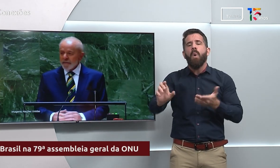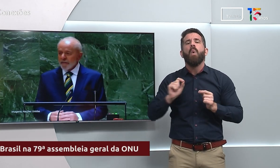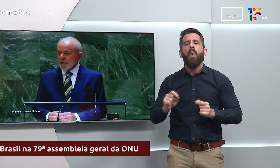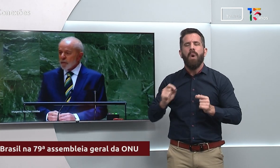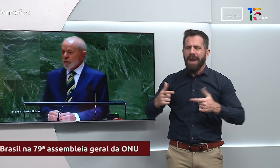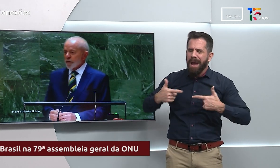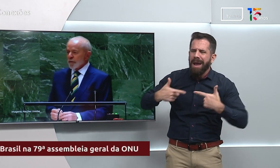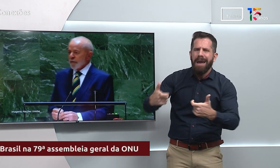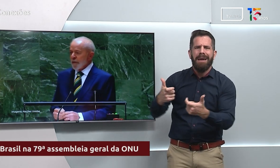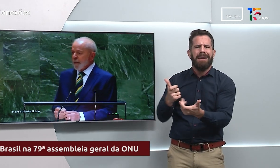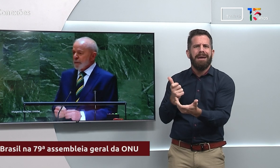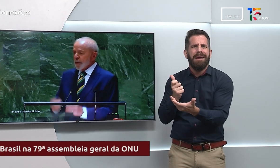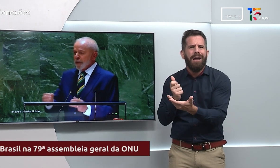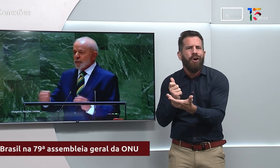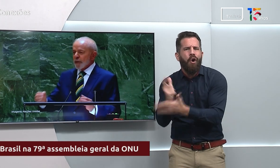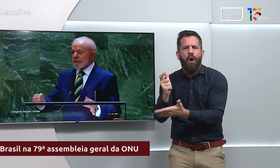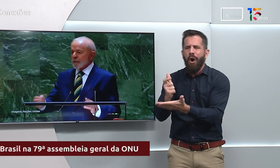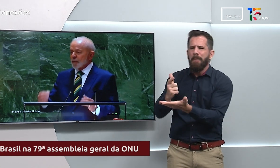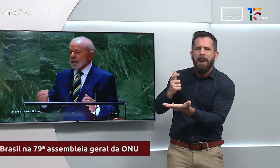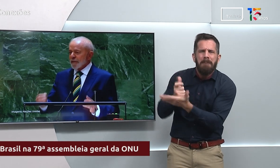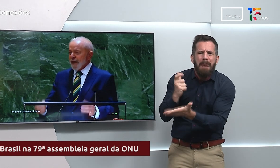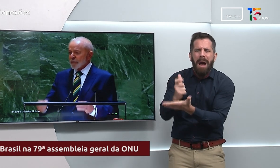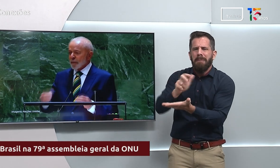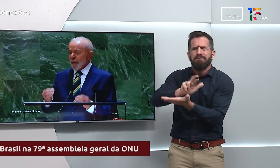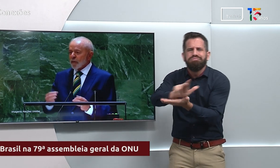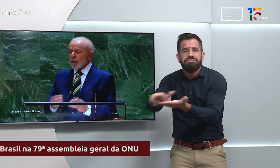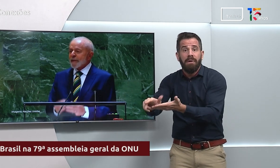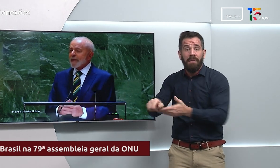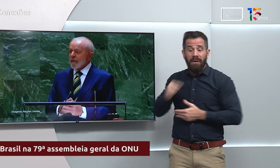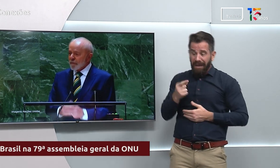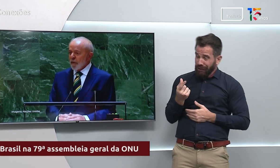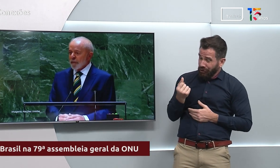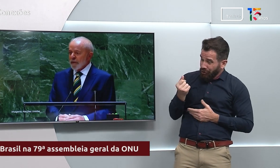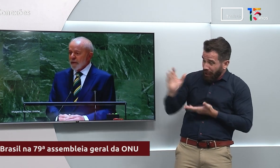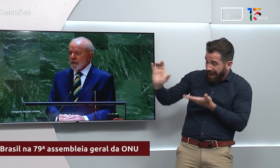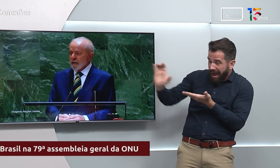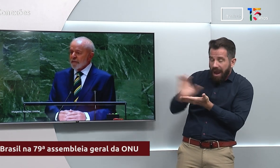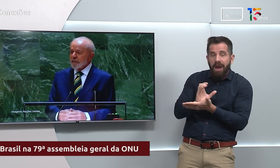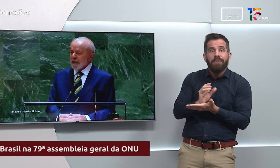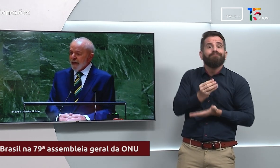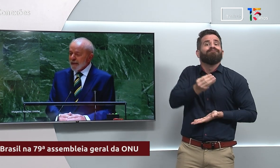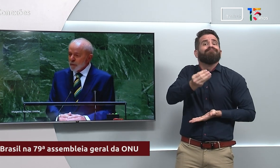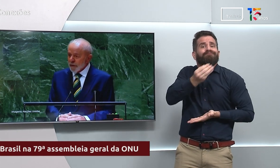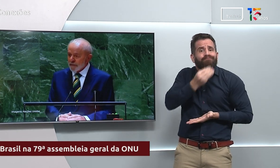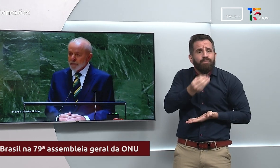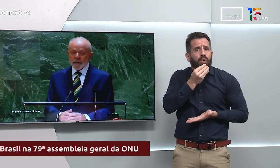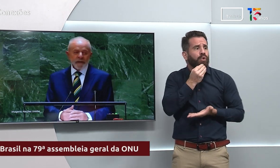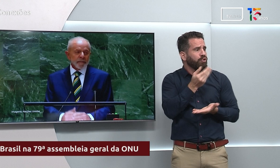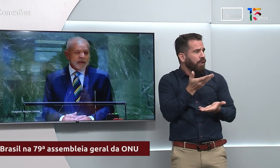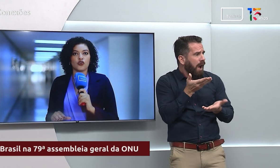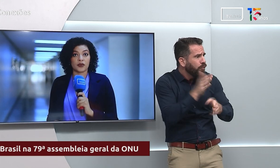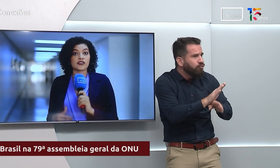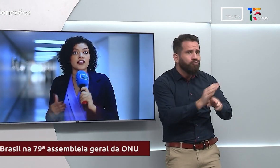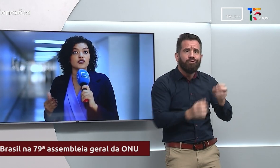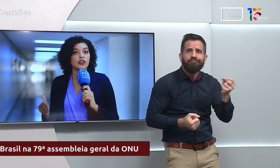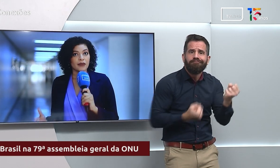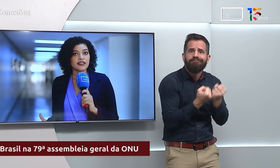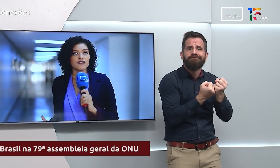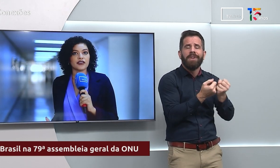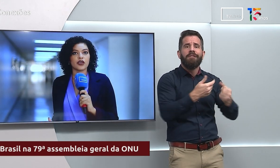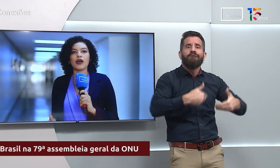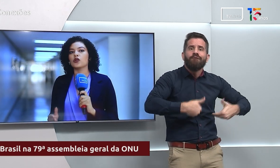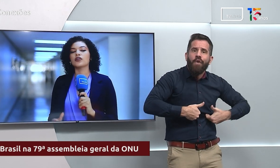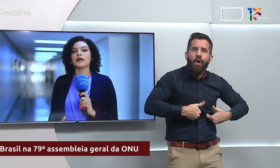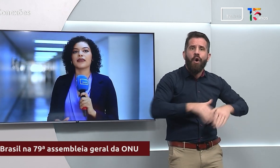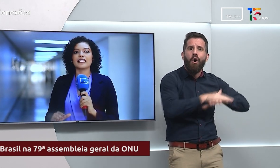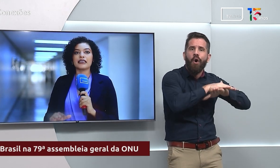Estes recursos poderiam ter sido utilizados para combater a fome e enfrentar a mudança do clima. O presidente também